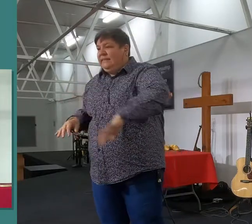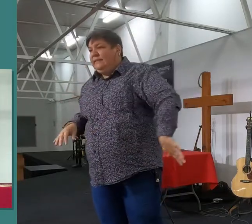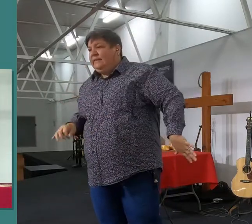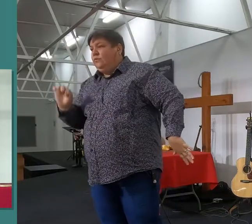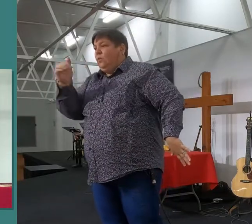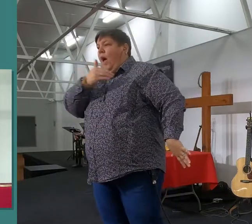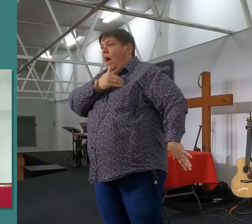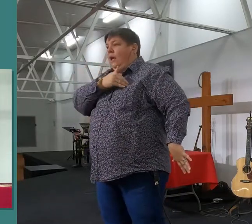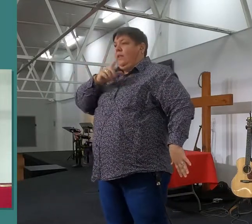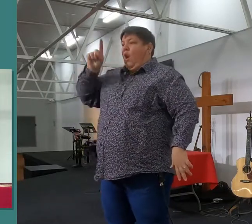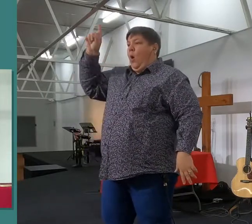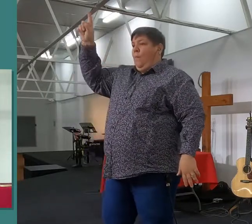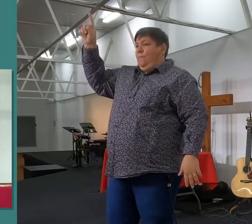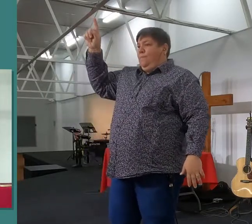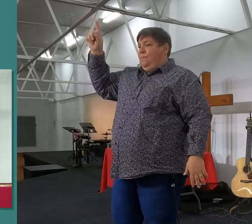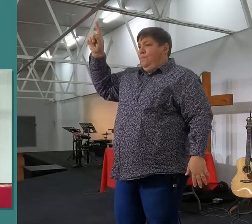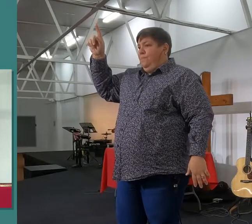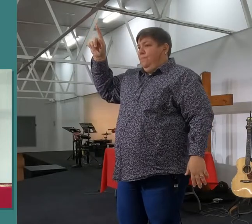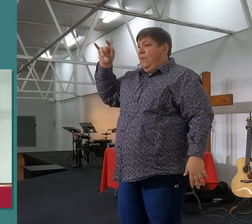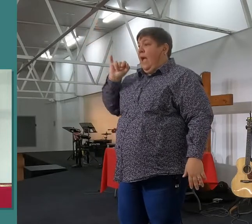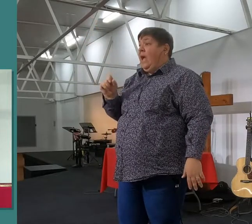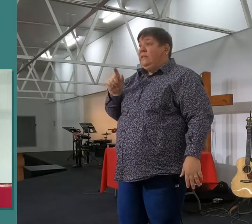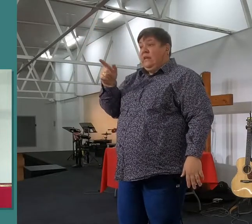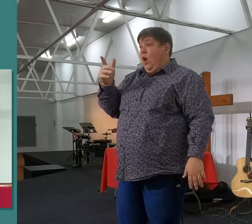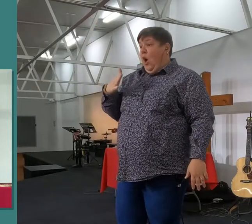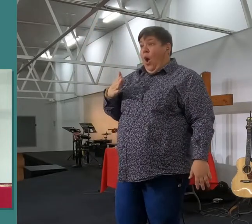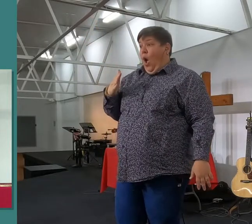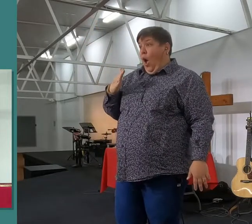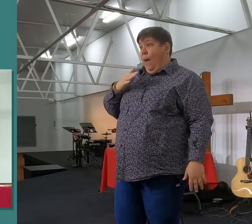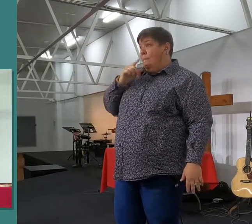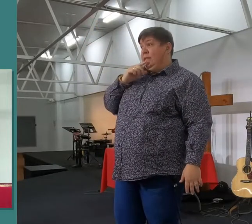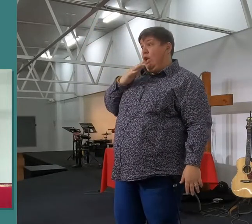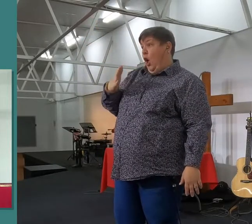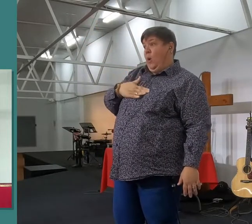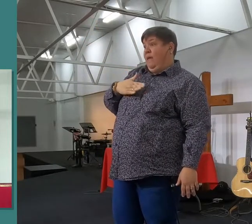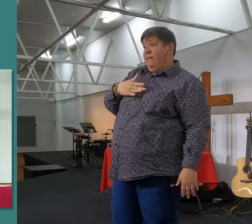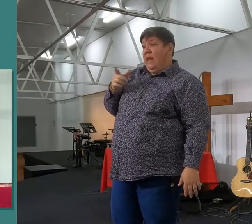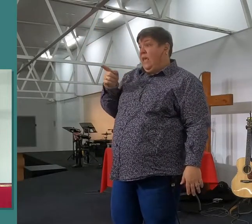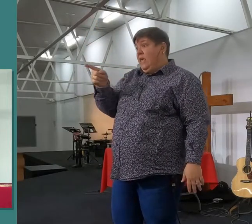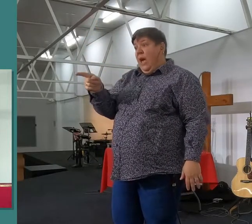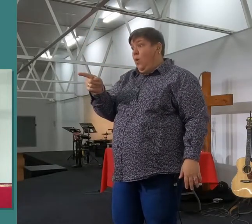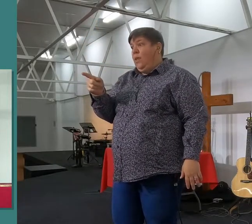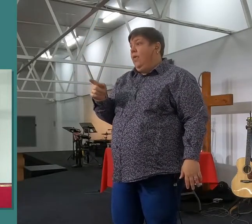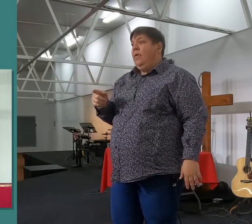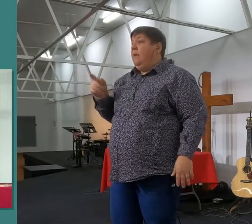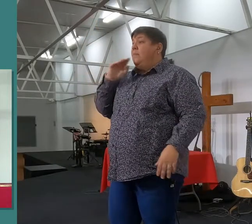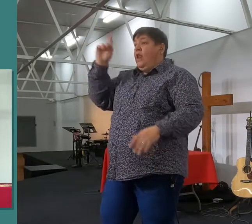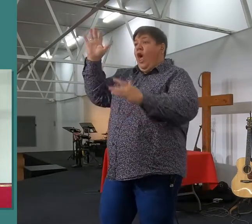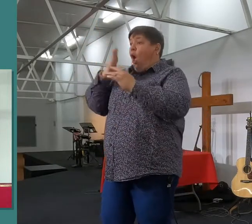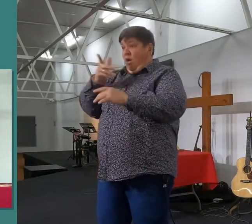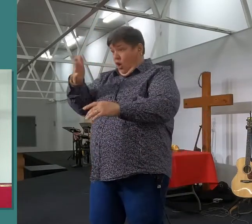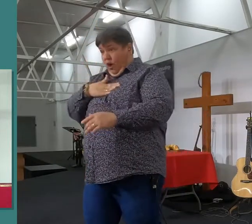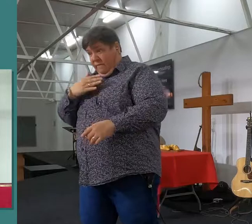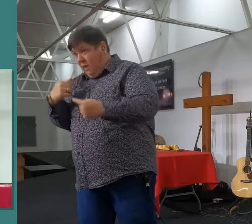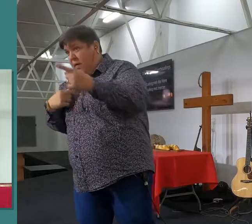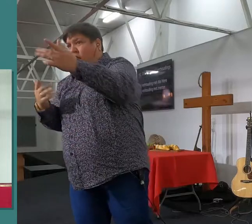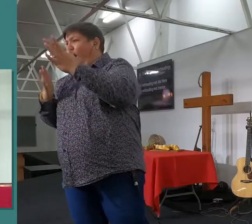gaan begin uitleef, dan gaan al mense wees wat nie van jou hou nie. En dit is nie omdat hulle nie van jou hou nie, dit is omdat hulle nie van Jesus hou nie. En daarvoor kan ek en jy nie help nie. Maar,